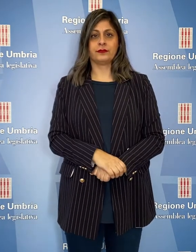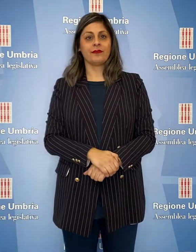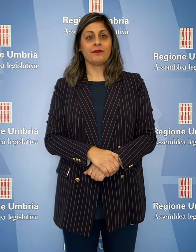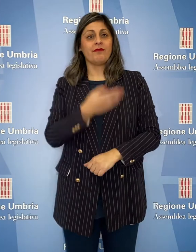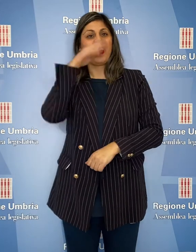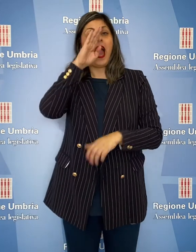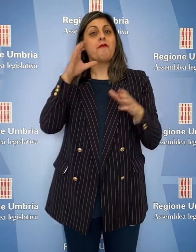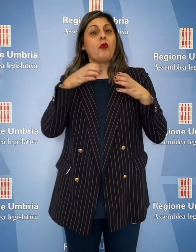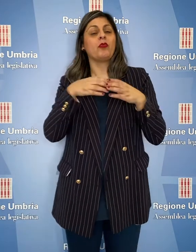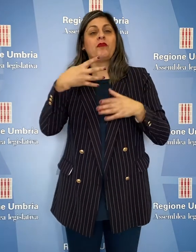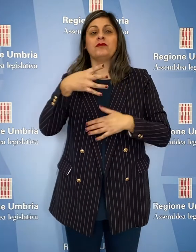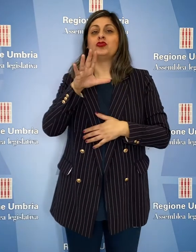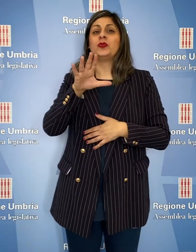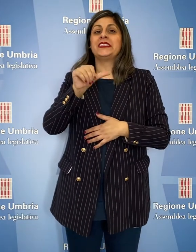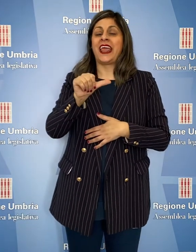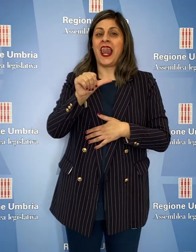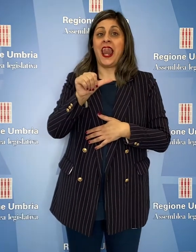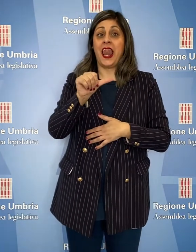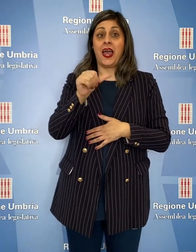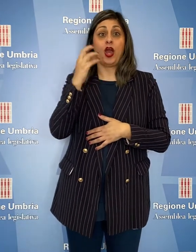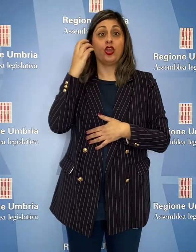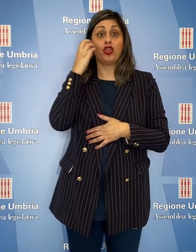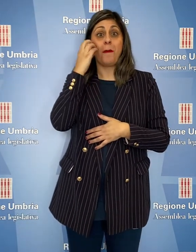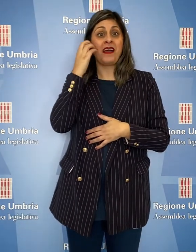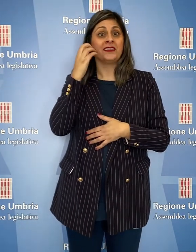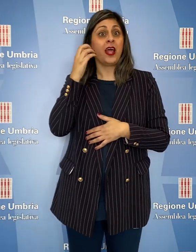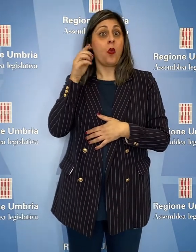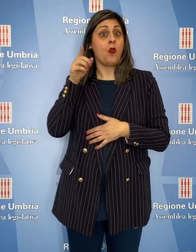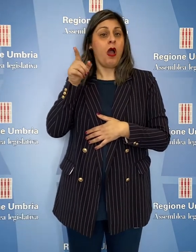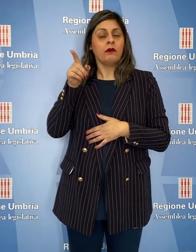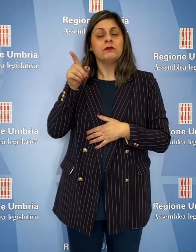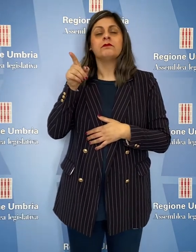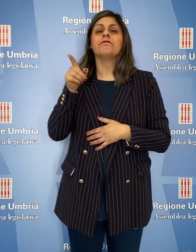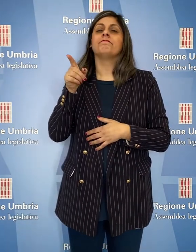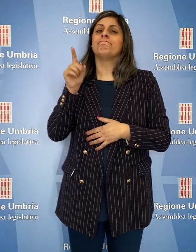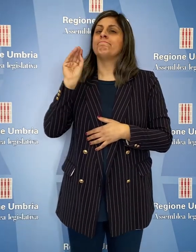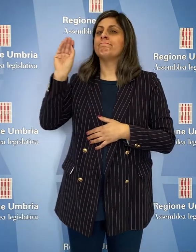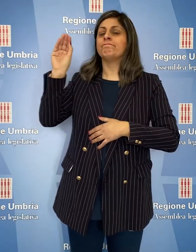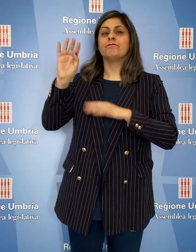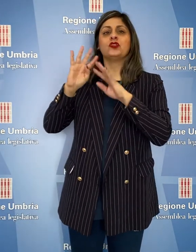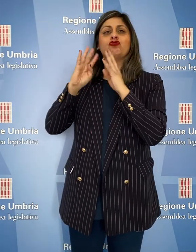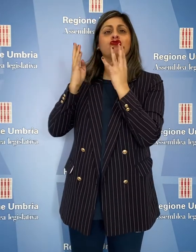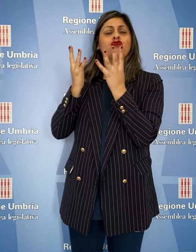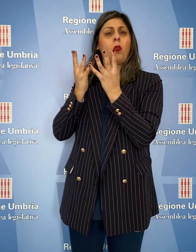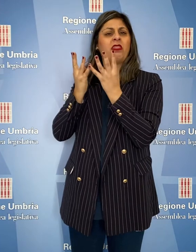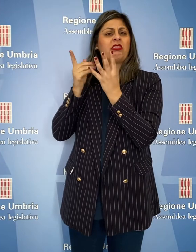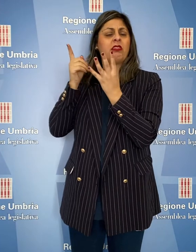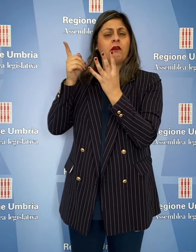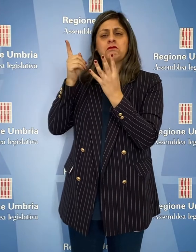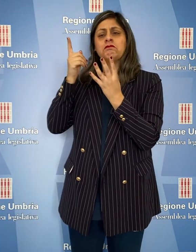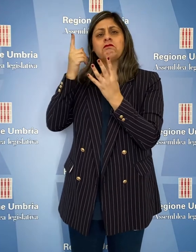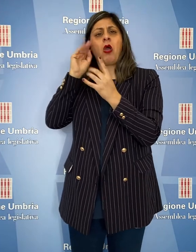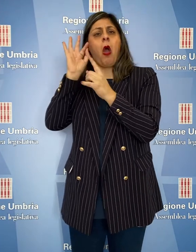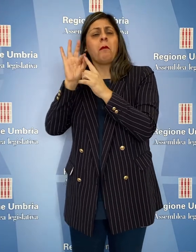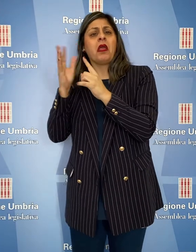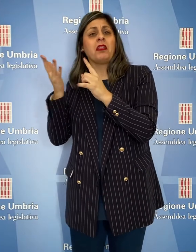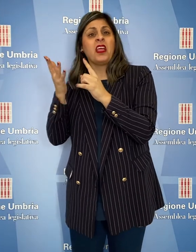Il capogruppo del Movimento 5 Stelle, Thomas De Luca, ha chiesto se la Giunta intende